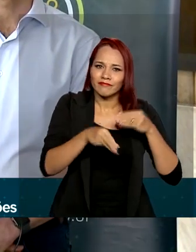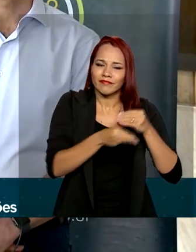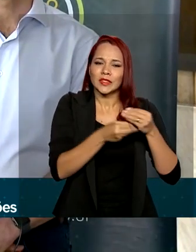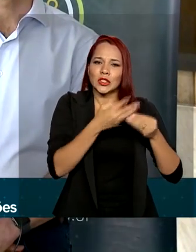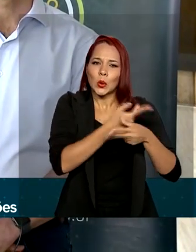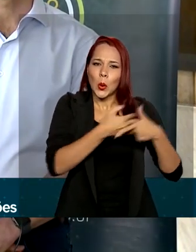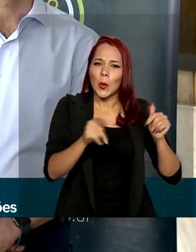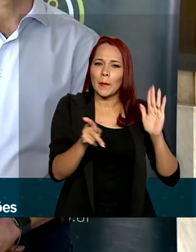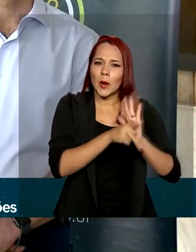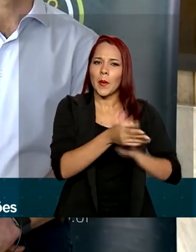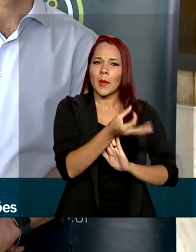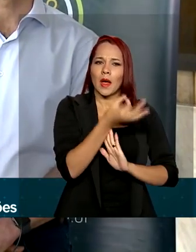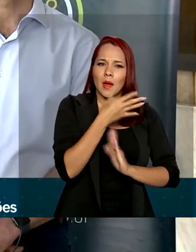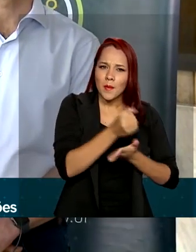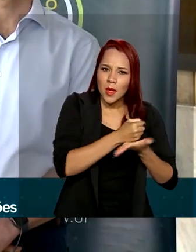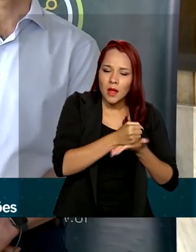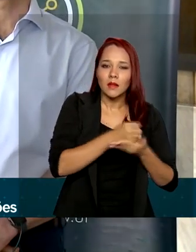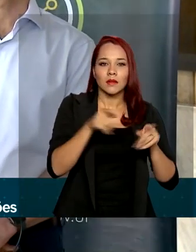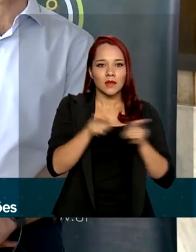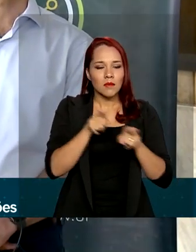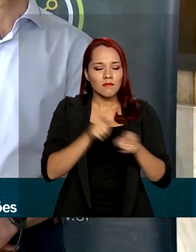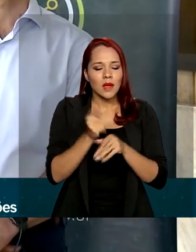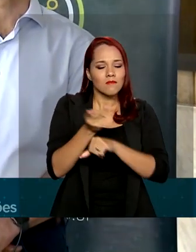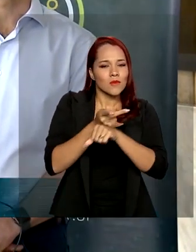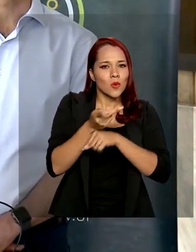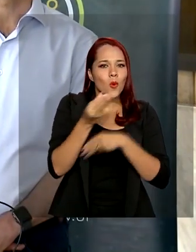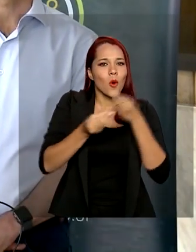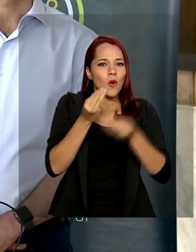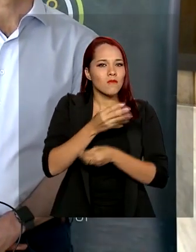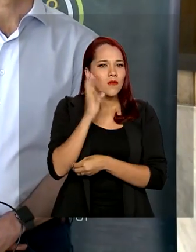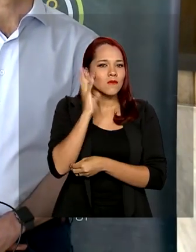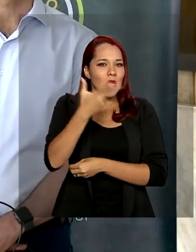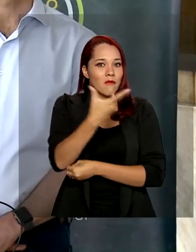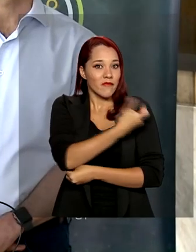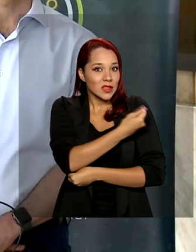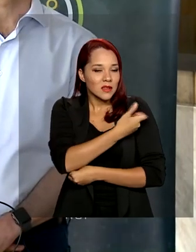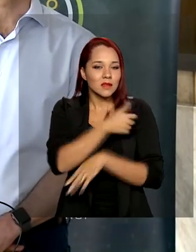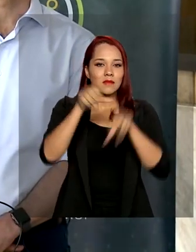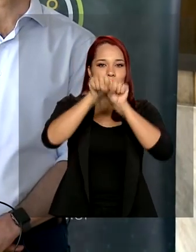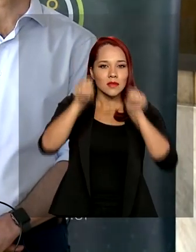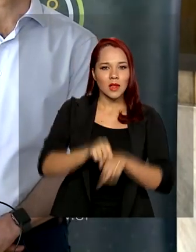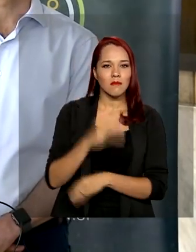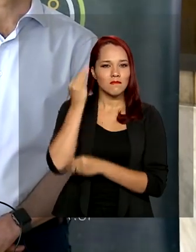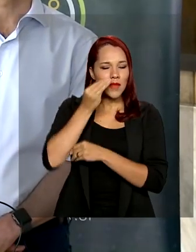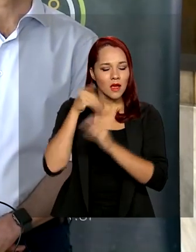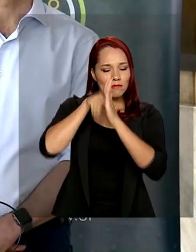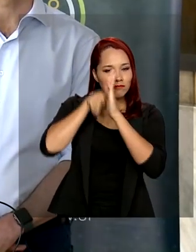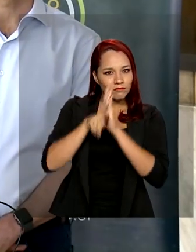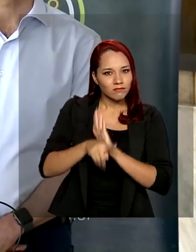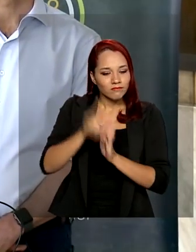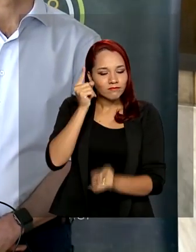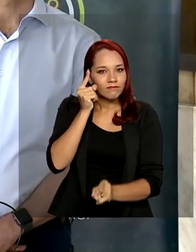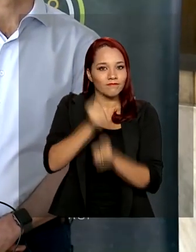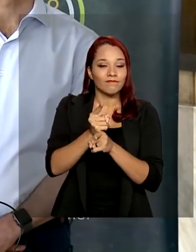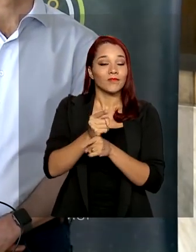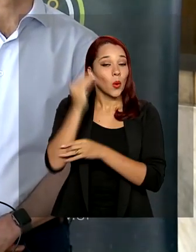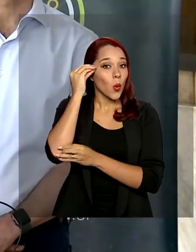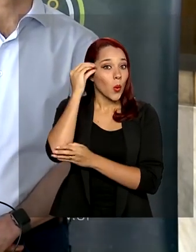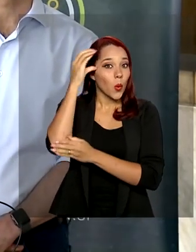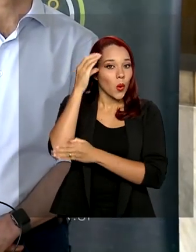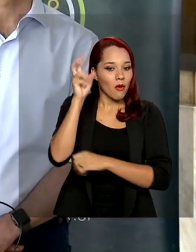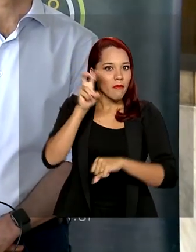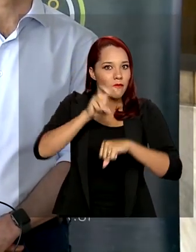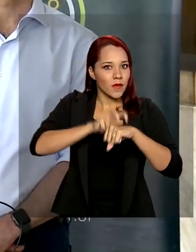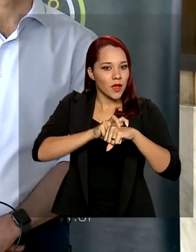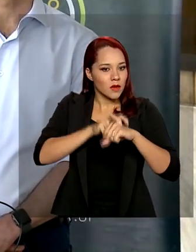quanto na busca por vacina e de sistemas de testes diagnósticos. O conhecimento do vírus